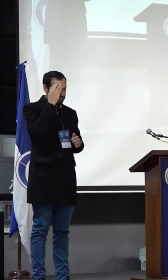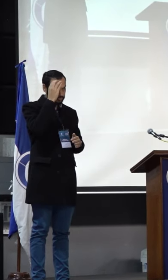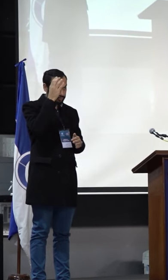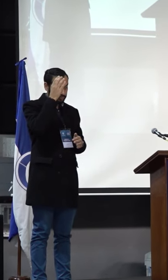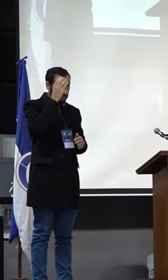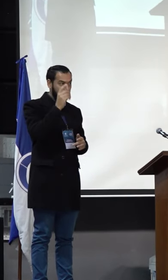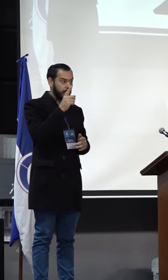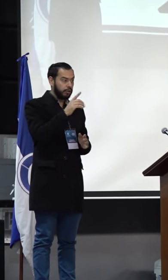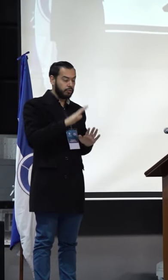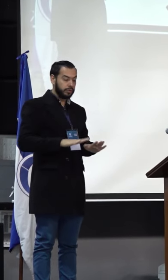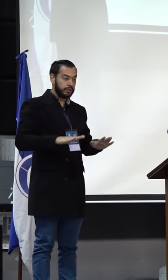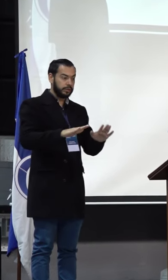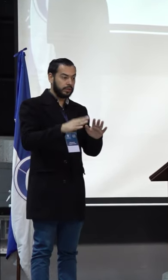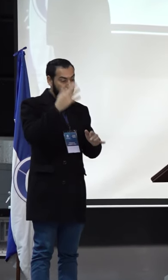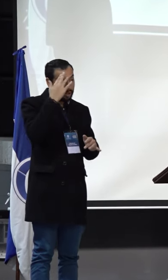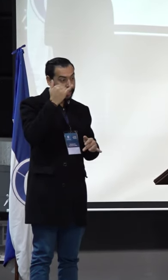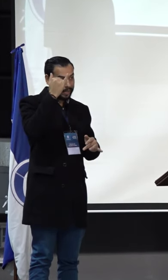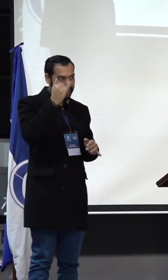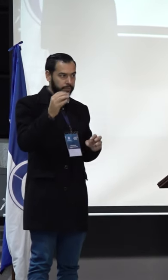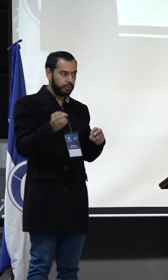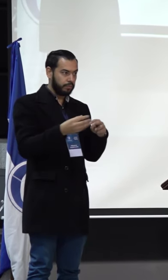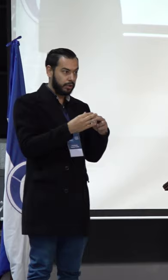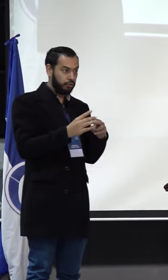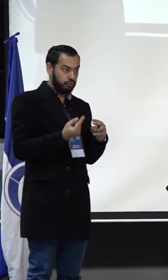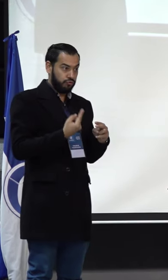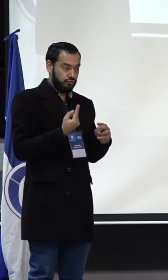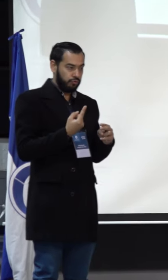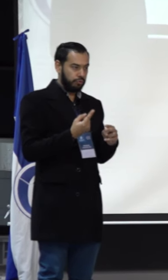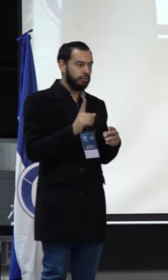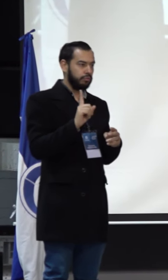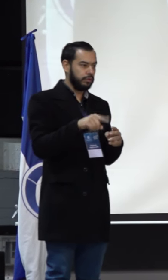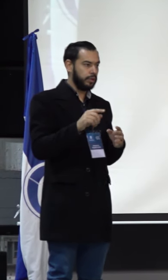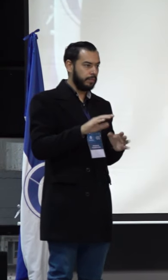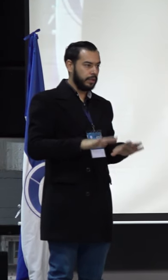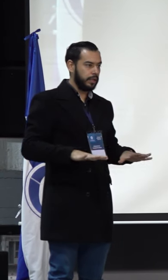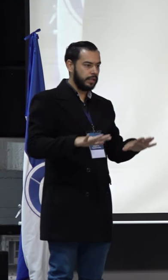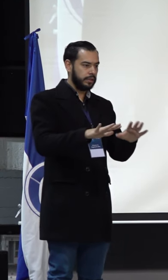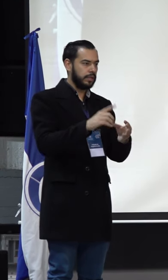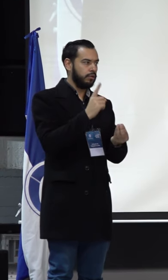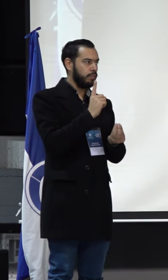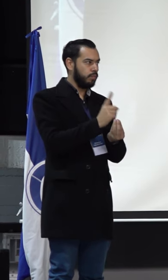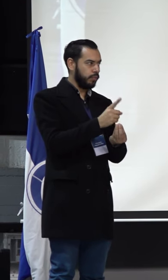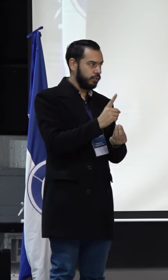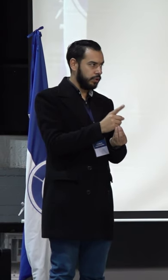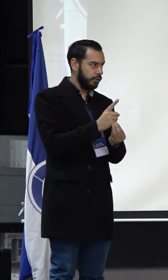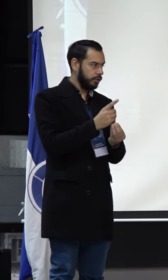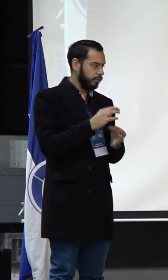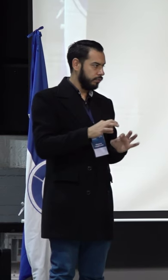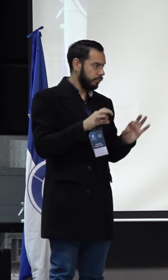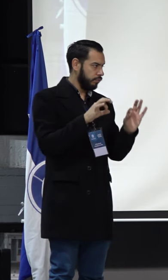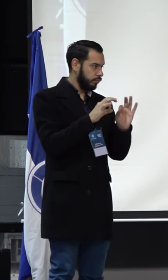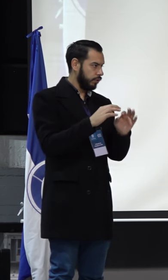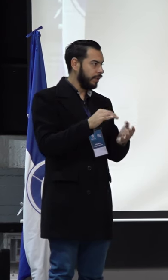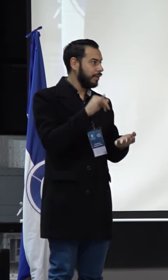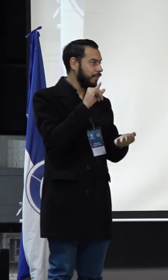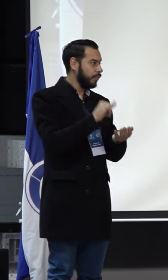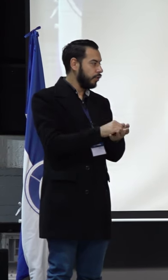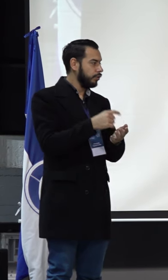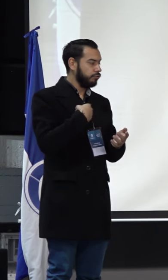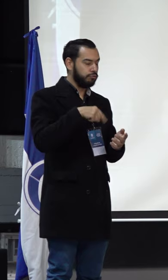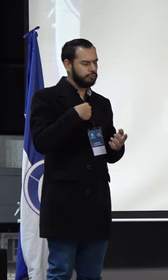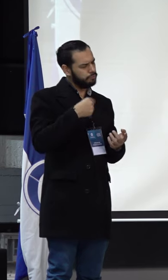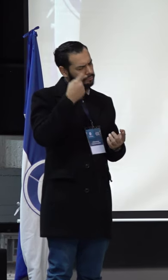no solamente como un territorio académico y pedagógico, sino también como un escenario político de denuncia y es por esto que